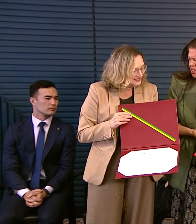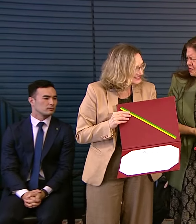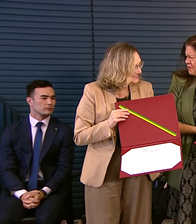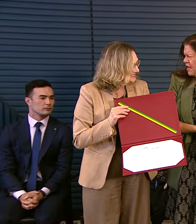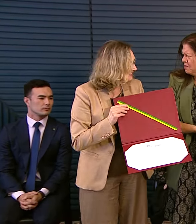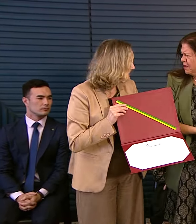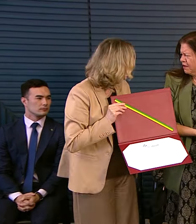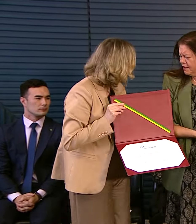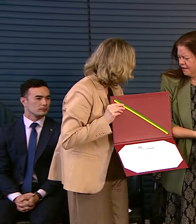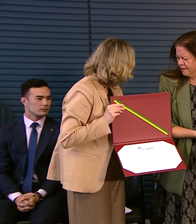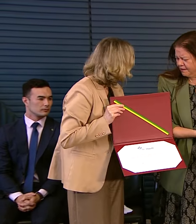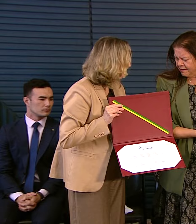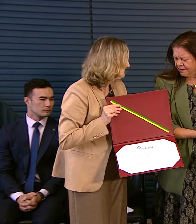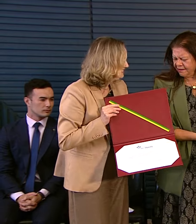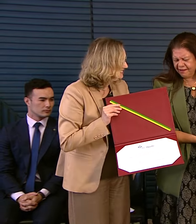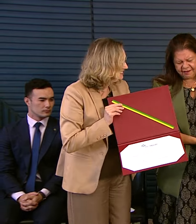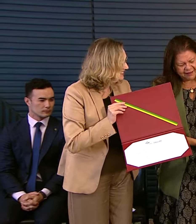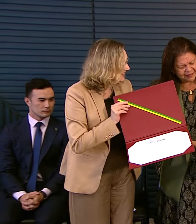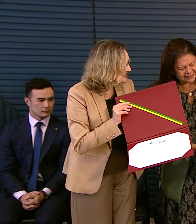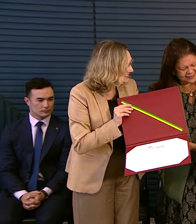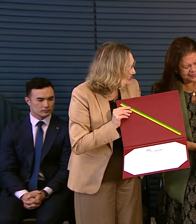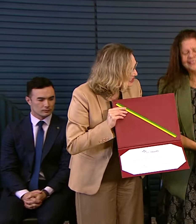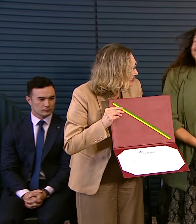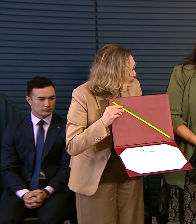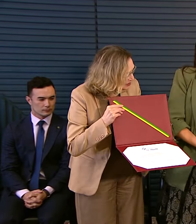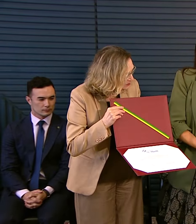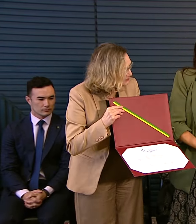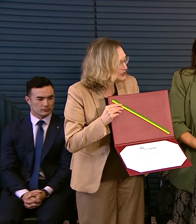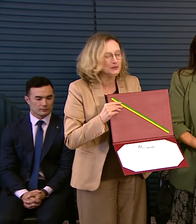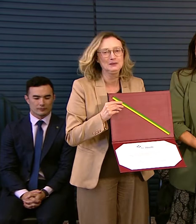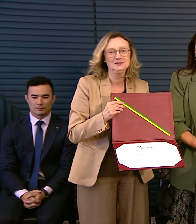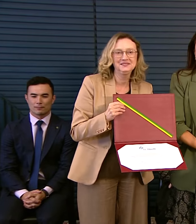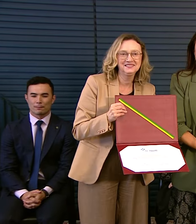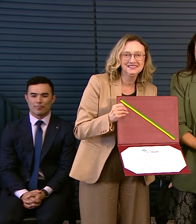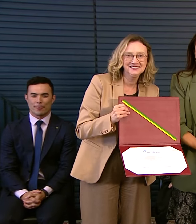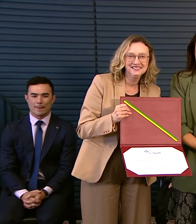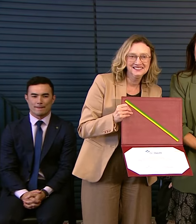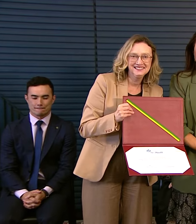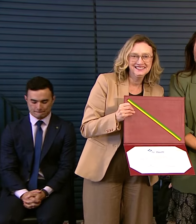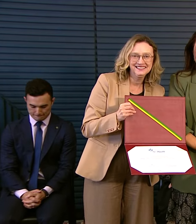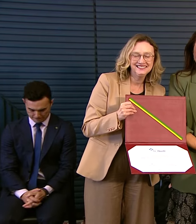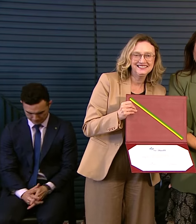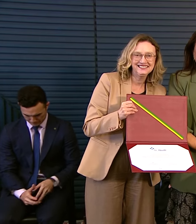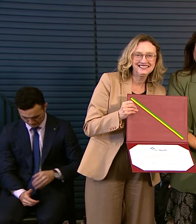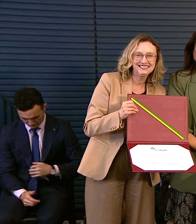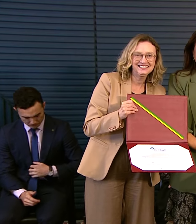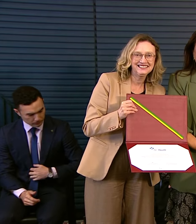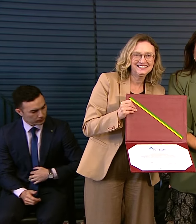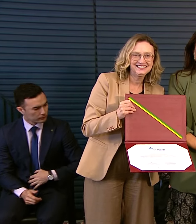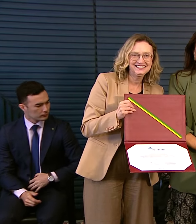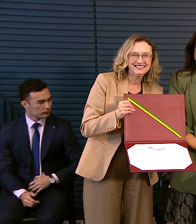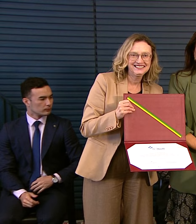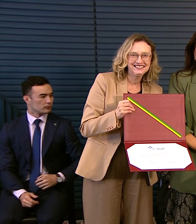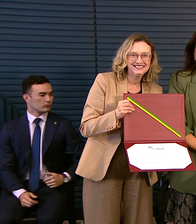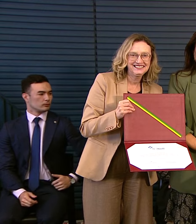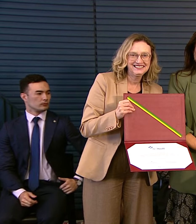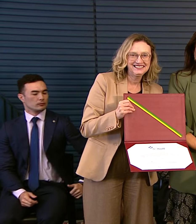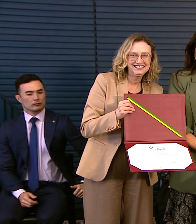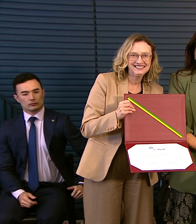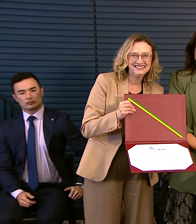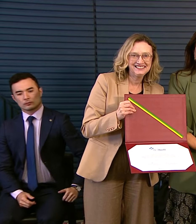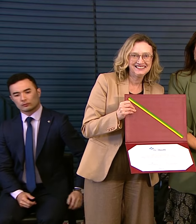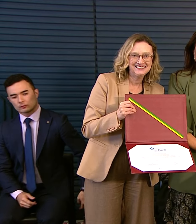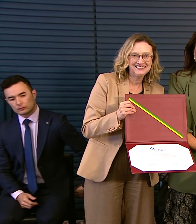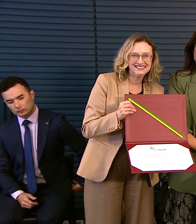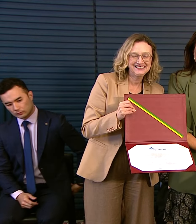gestantes Assim pratica O alojamento conjunto Onde a mãe Fica com o recém-nascido 24 horas por dia O hospital